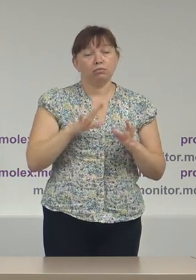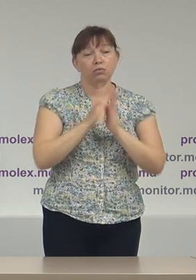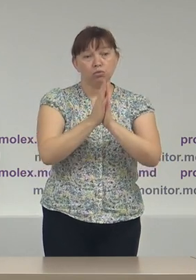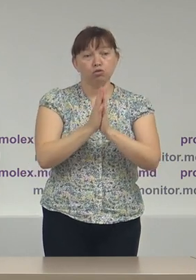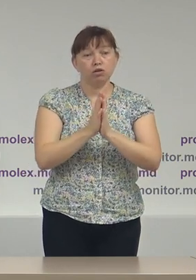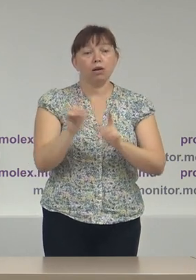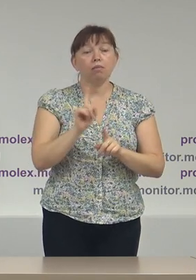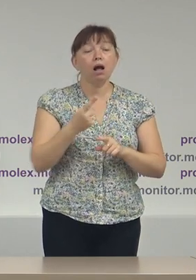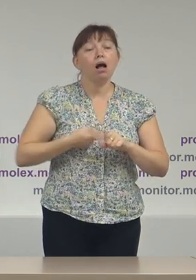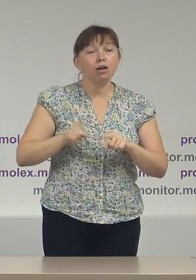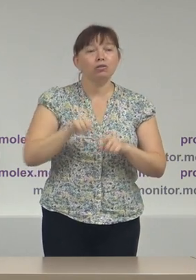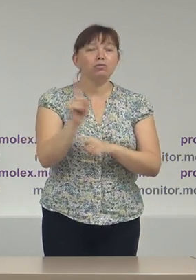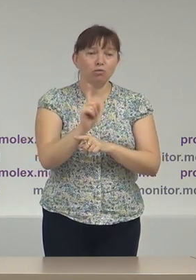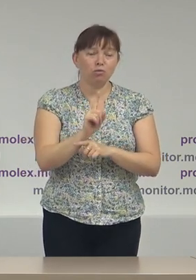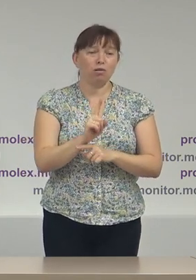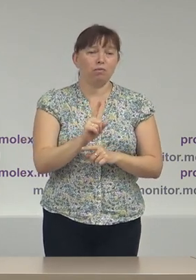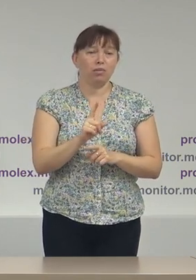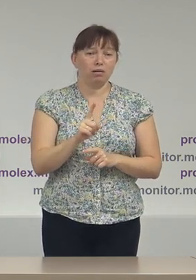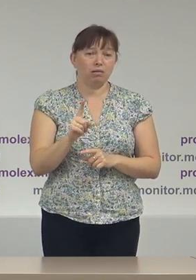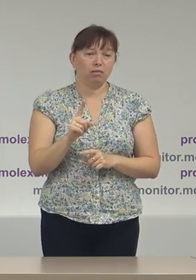această normă să fie